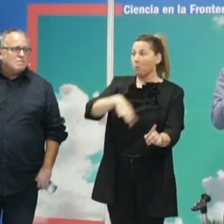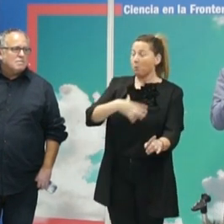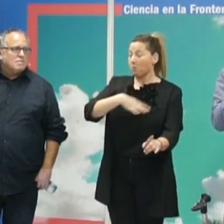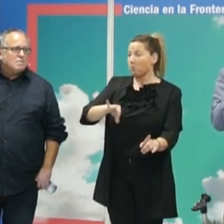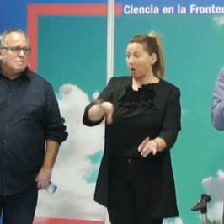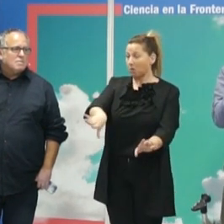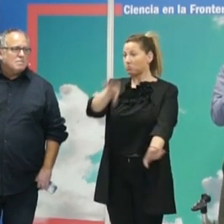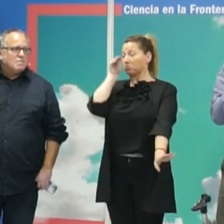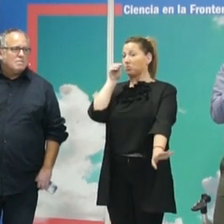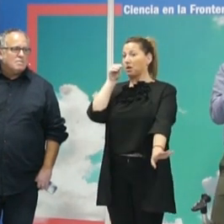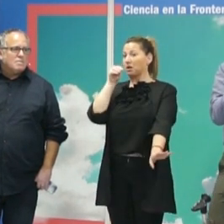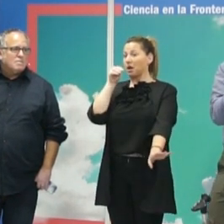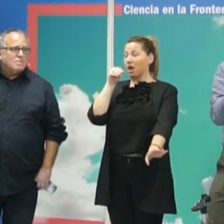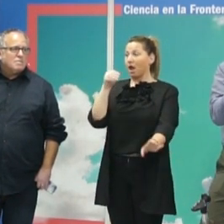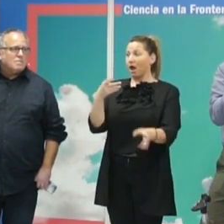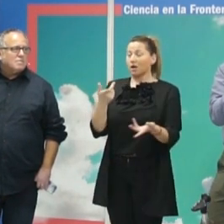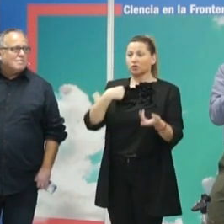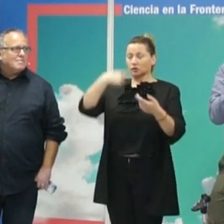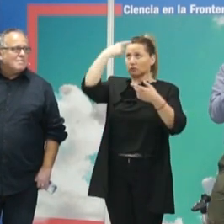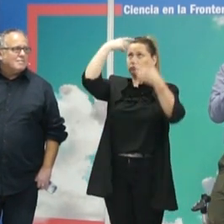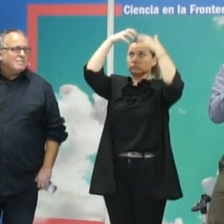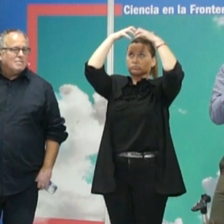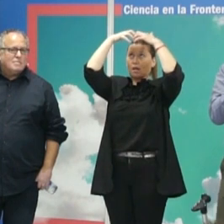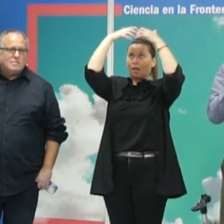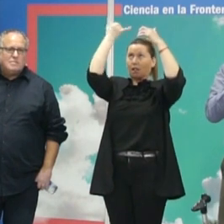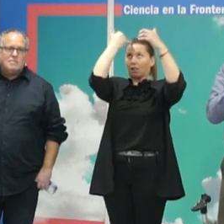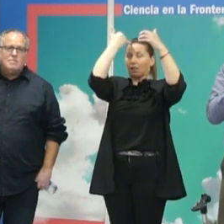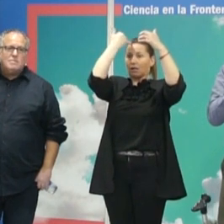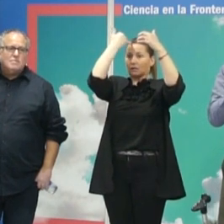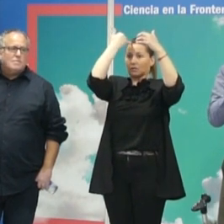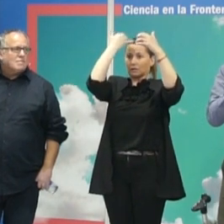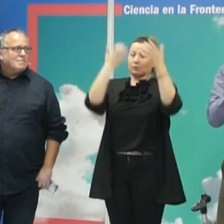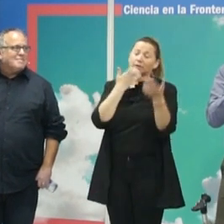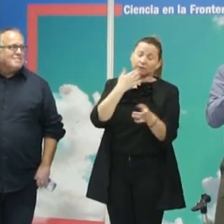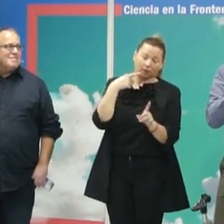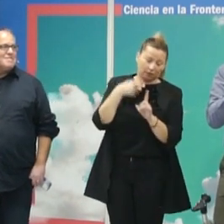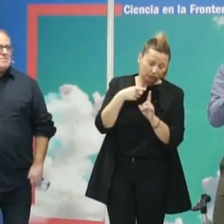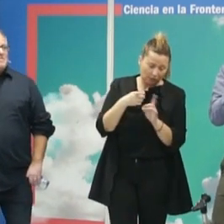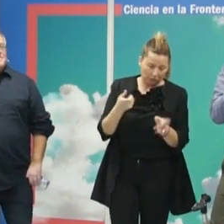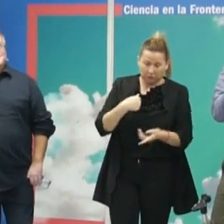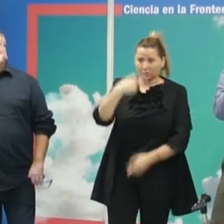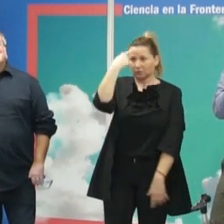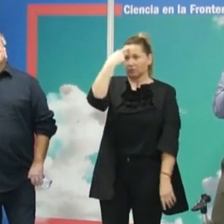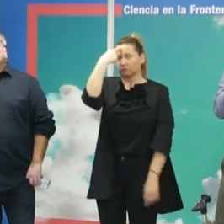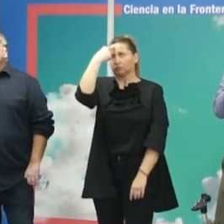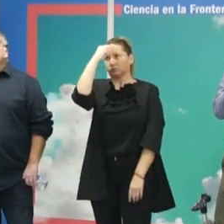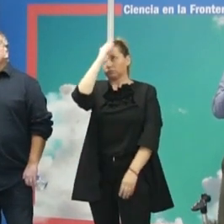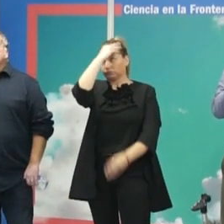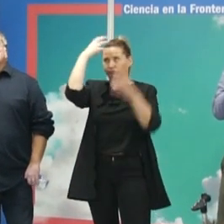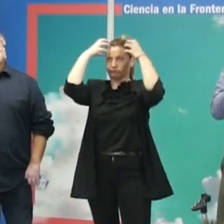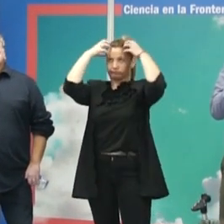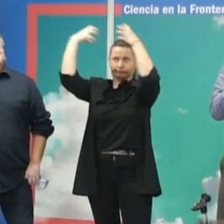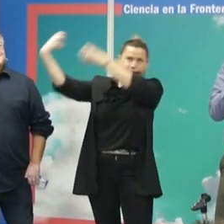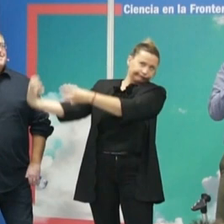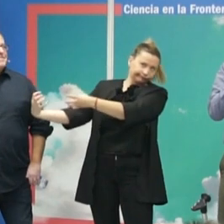un pequeño pedazo de materia gris en nuestras cabezas que nos permite, si lo utilizamos, y no, tampoco vale para nada, ser conscientes de dónde